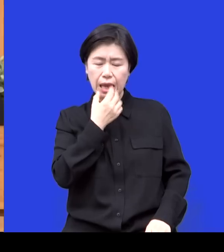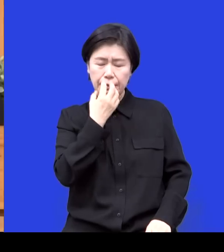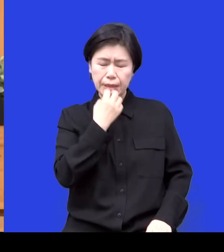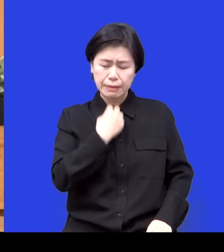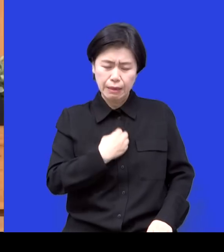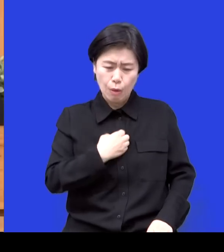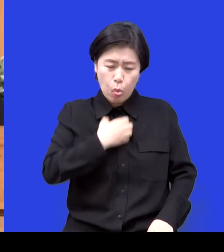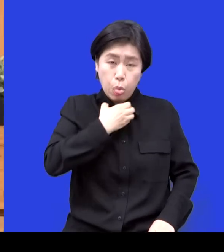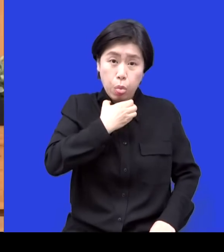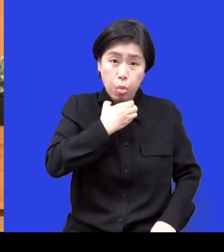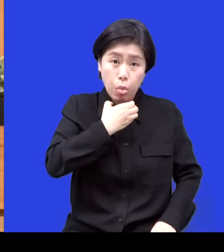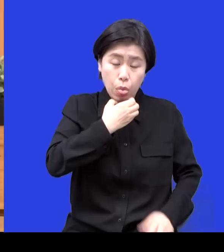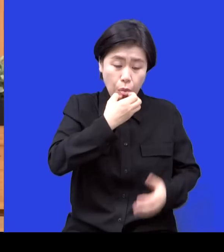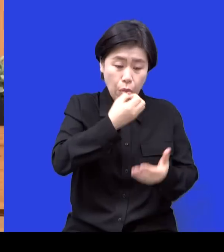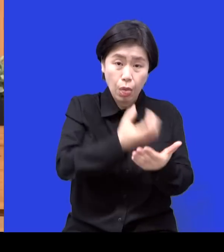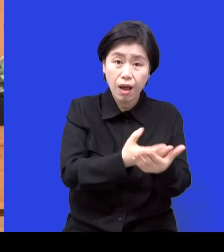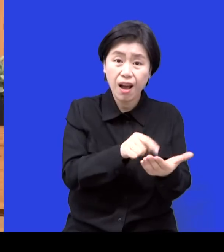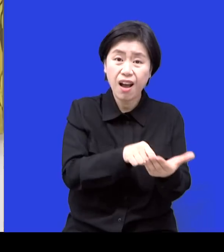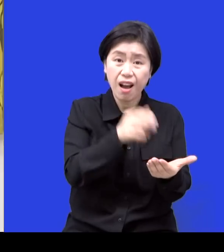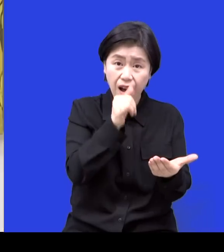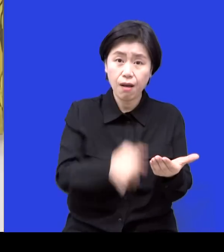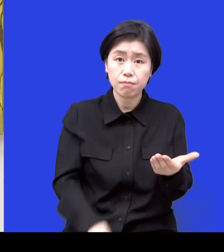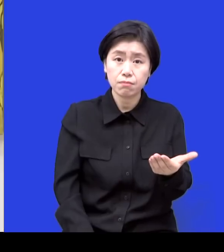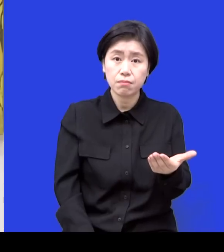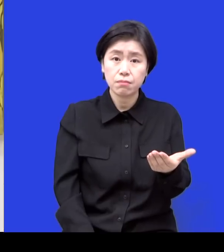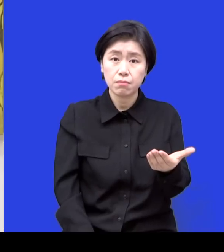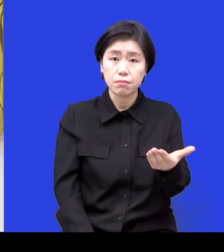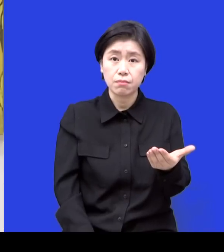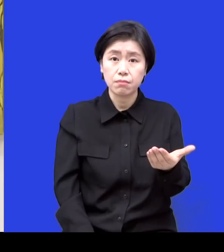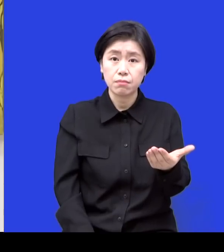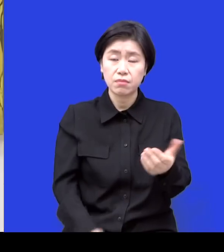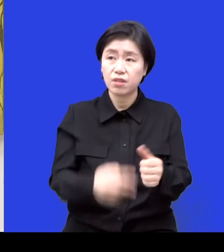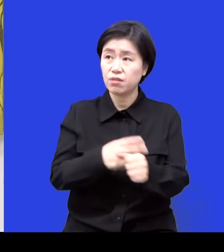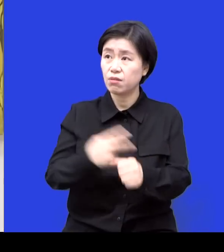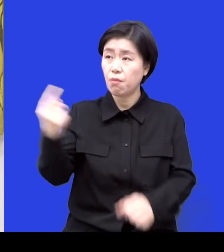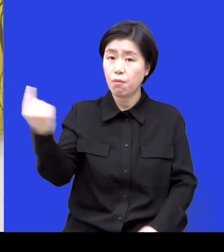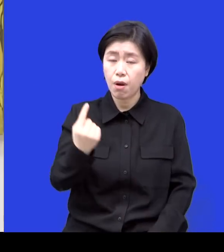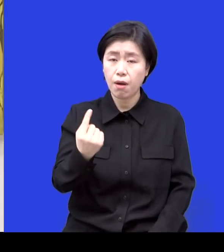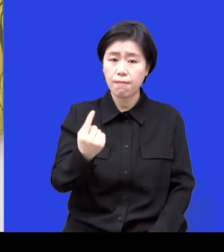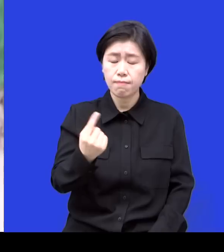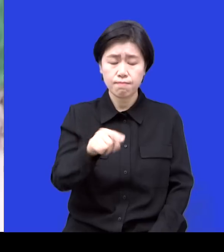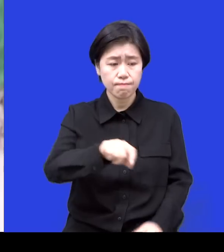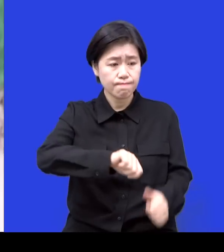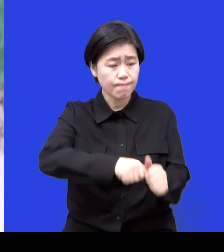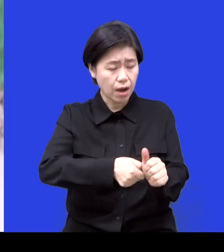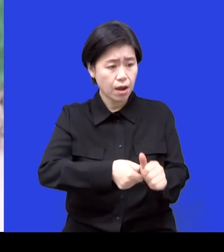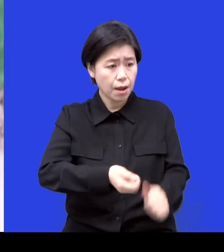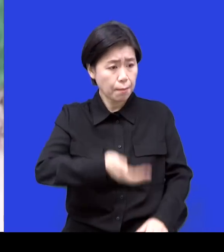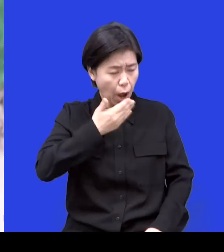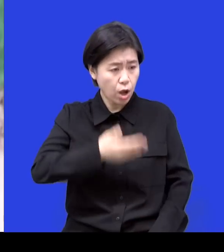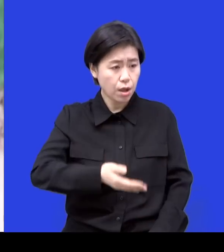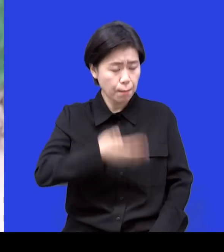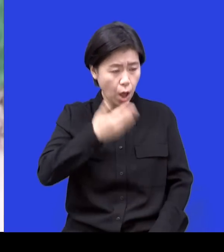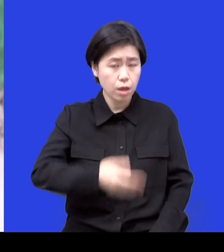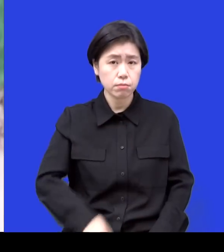다시 토하기도 하고 근데 그거를 다시 응 그렇게 강제로 네. 그런